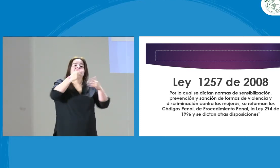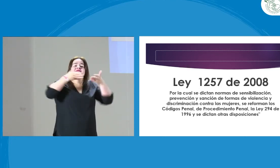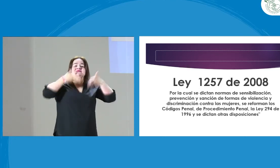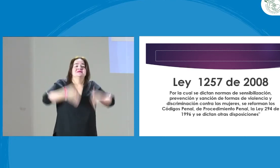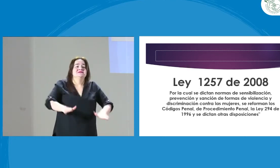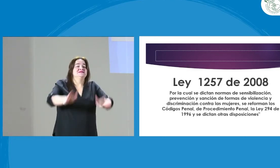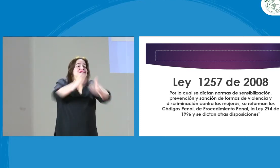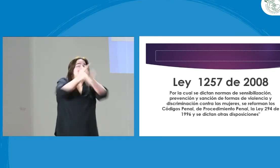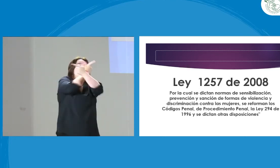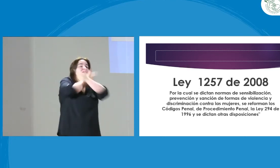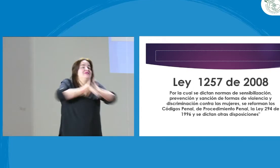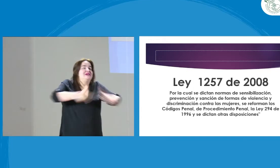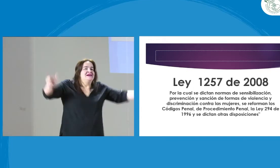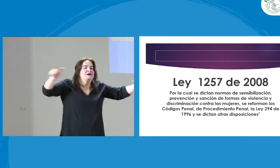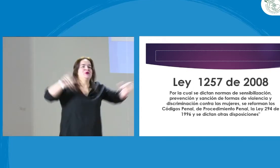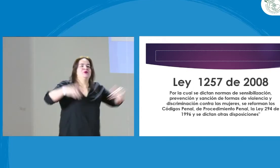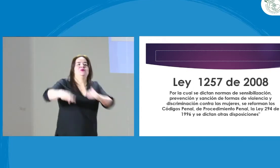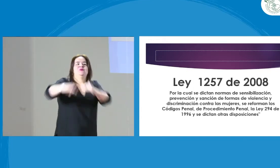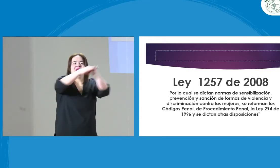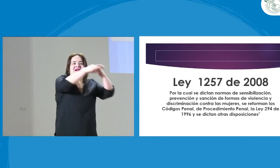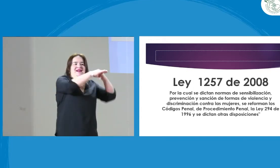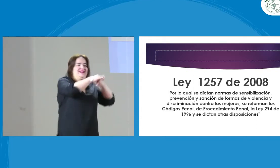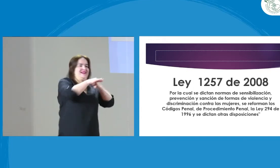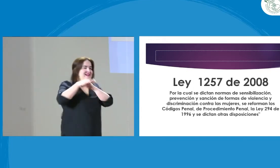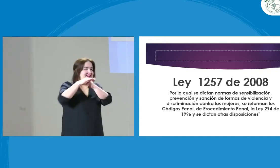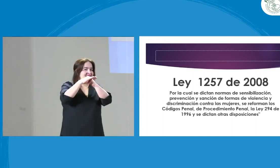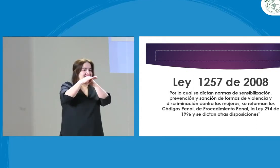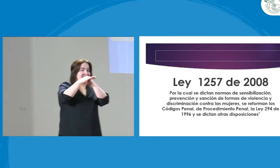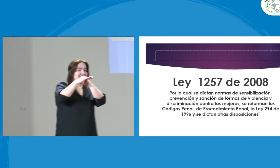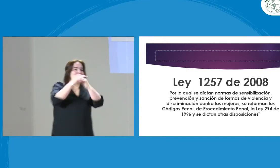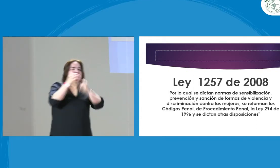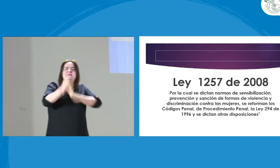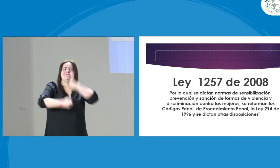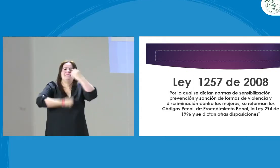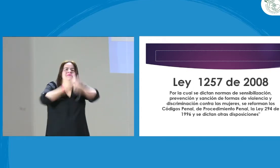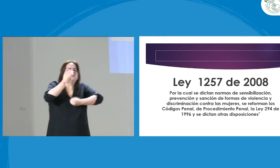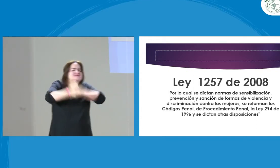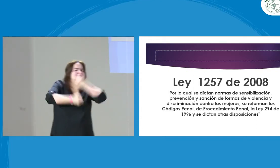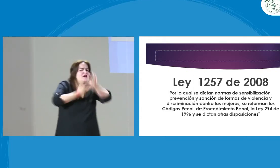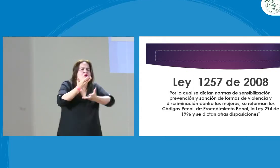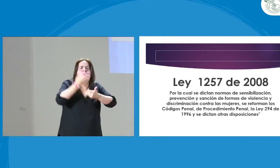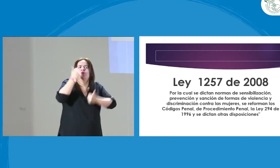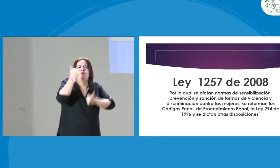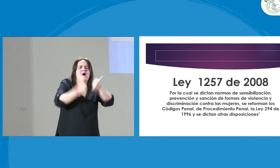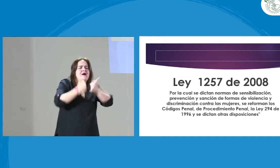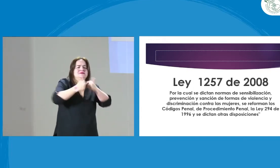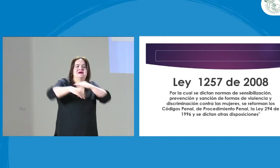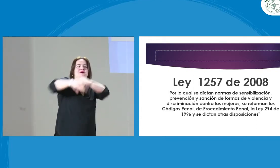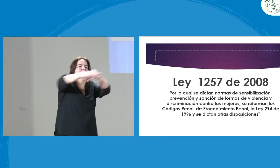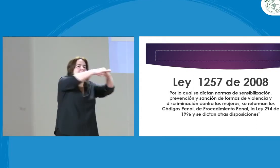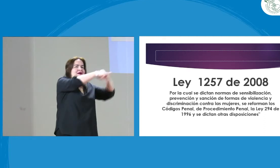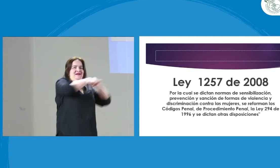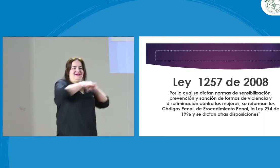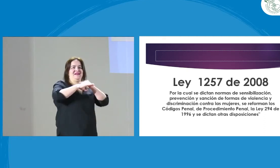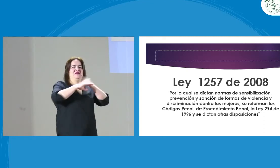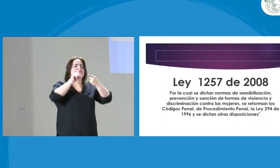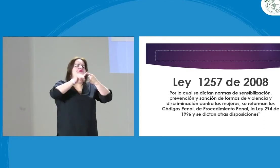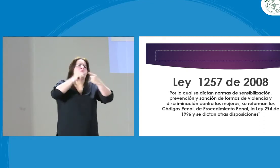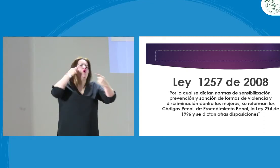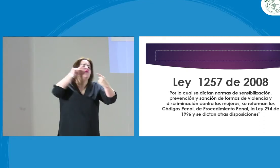tenemos una Constitución en el artículo 13, dice que toda persona que nazca en esta nación tiene la libertad de expresión en